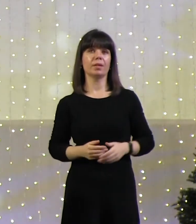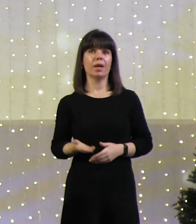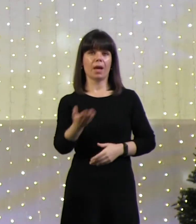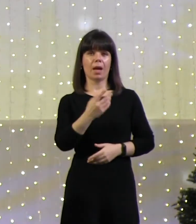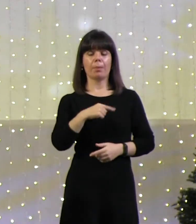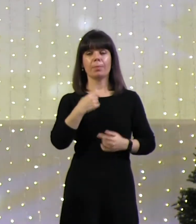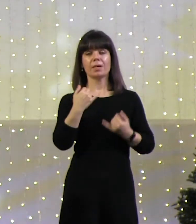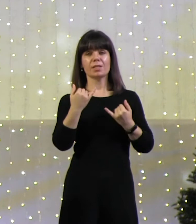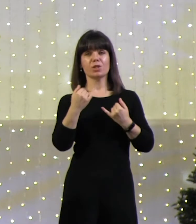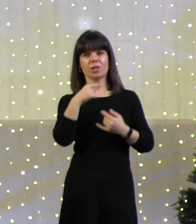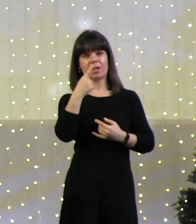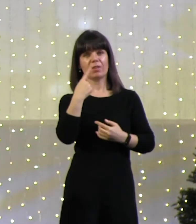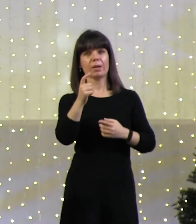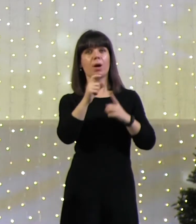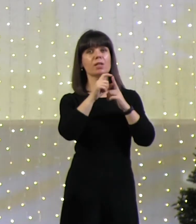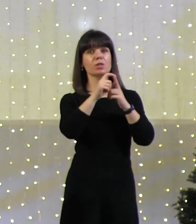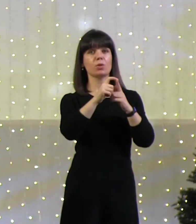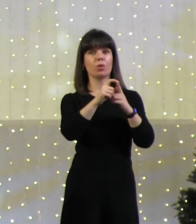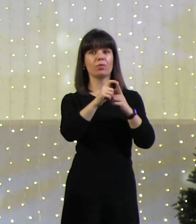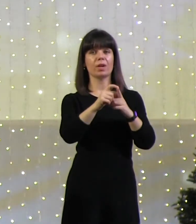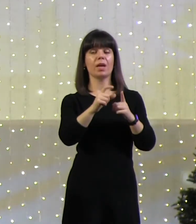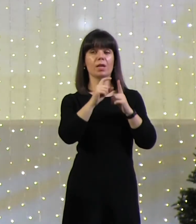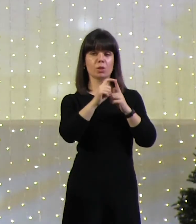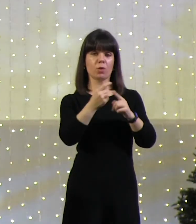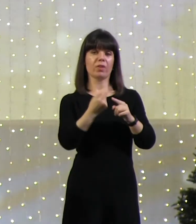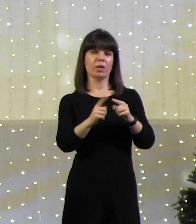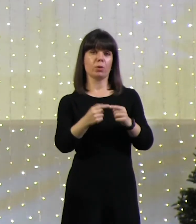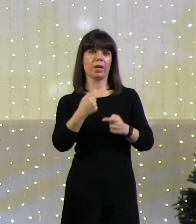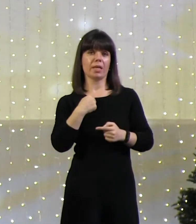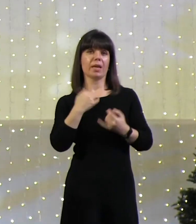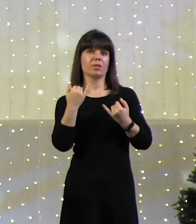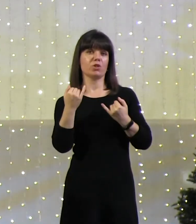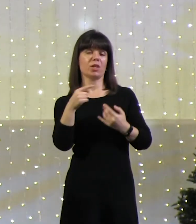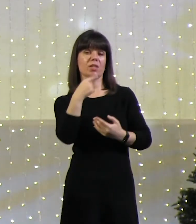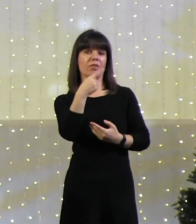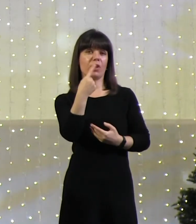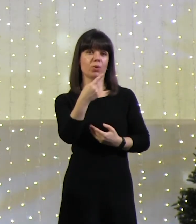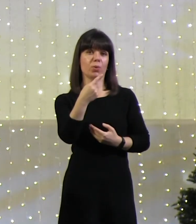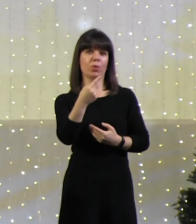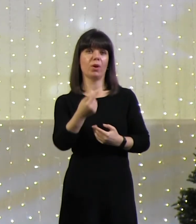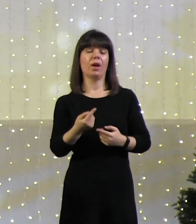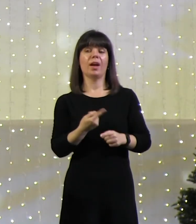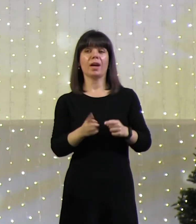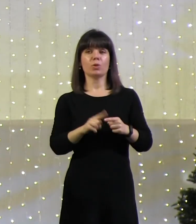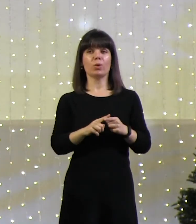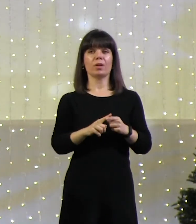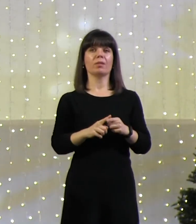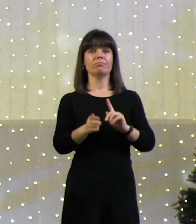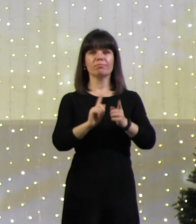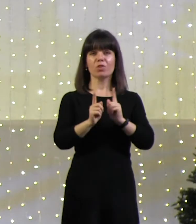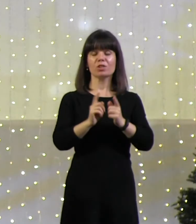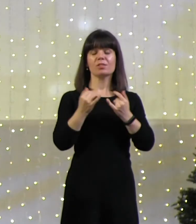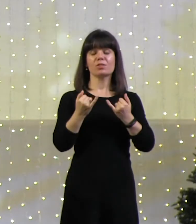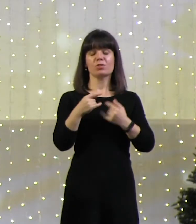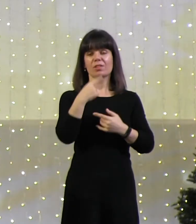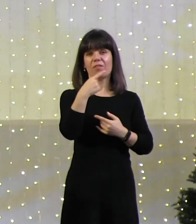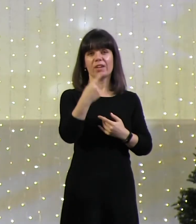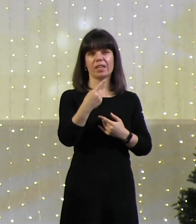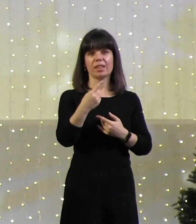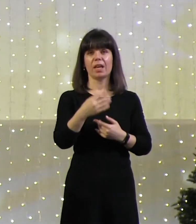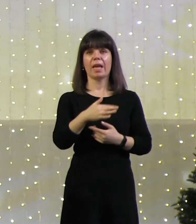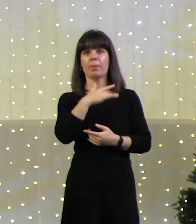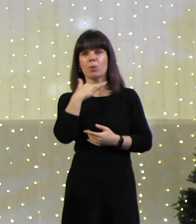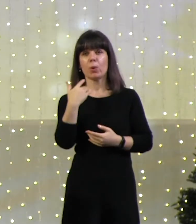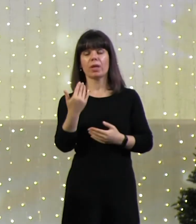Боге, мы сейчас о словах, которые я сейчас вам говорю, которые Ирина сейчас говорит, которые большинство из нас не